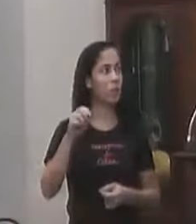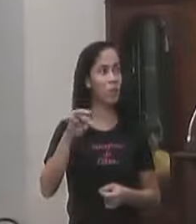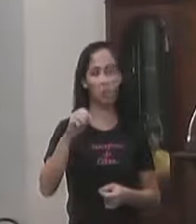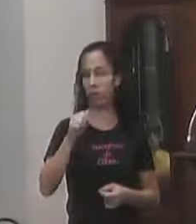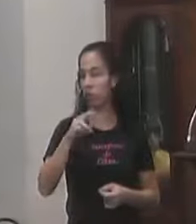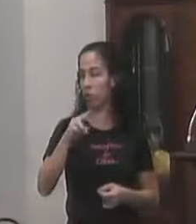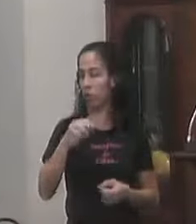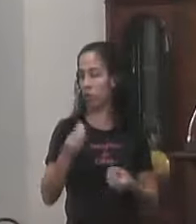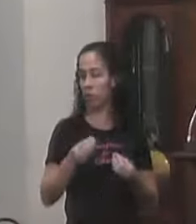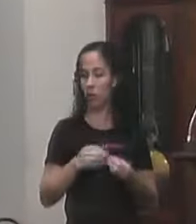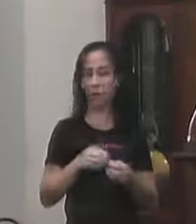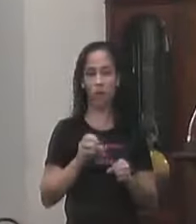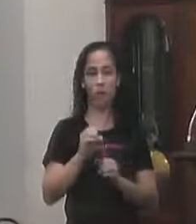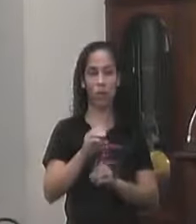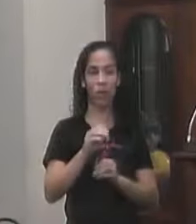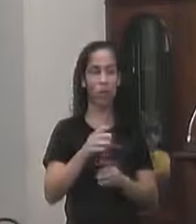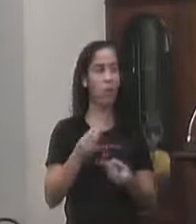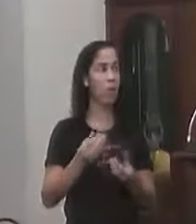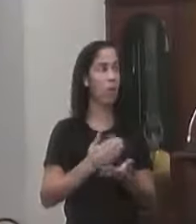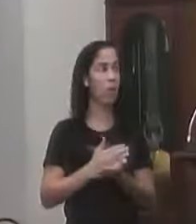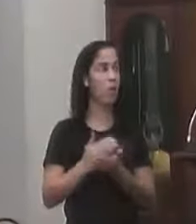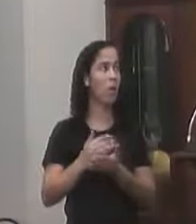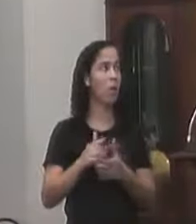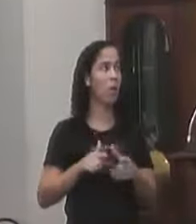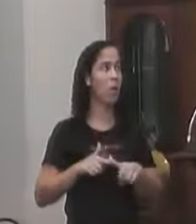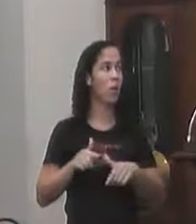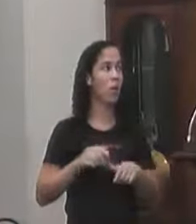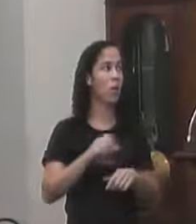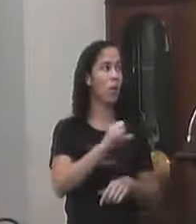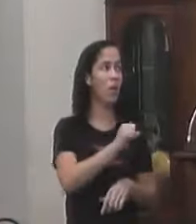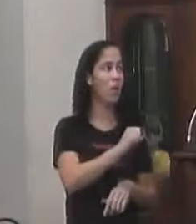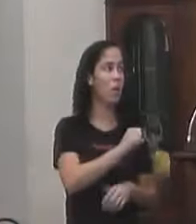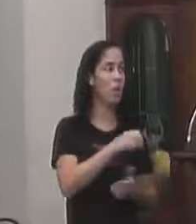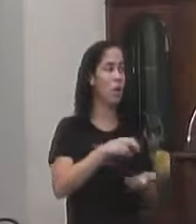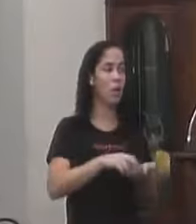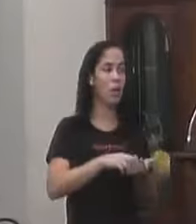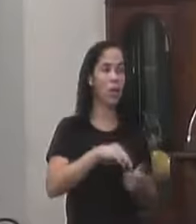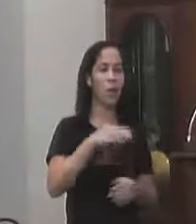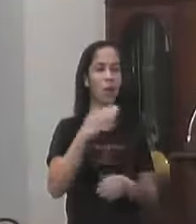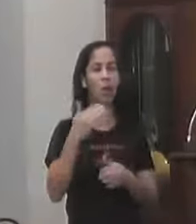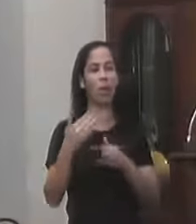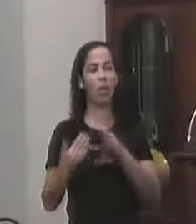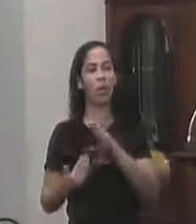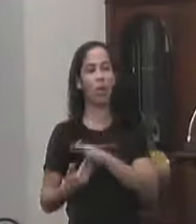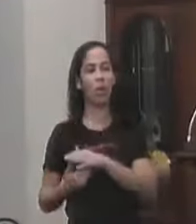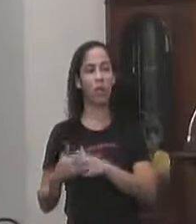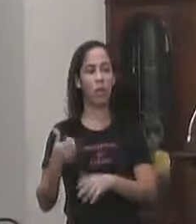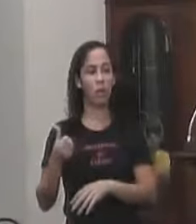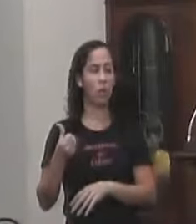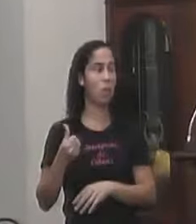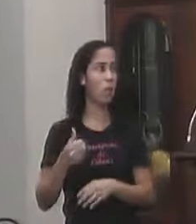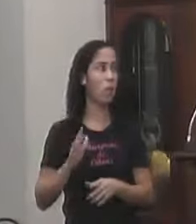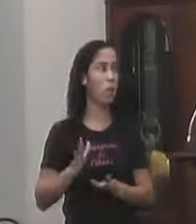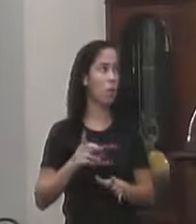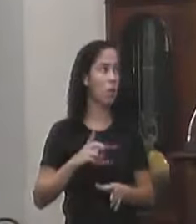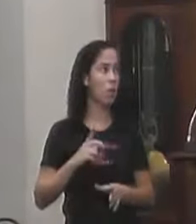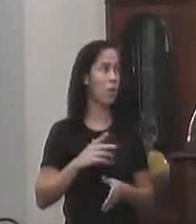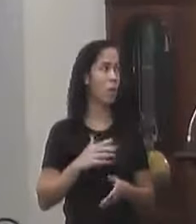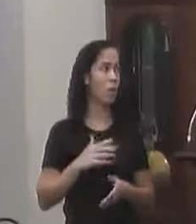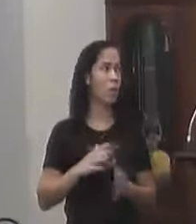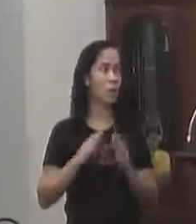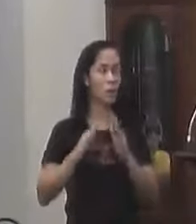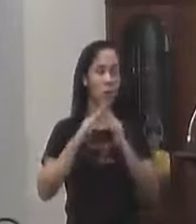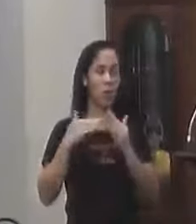O educador Físico Começa O seu Trabalho De oito Horas Diárias E nós Já vamos Ter O